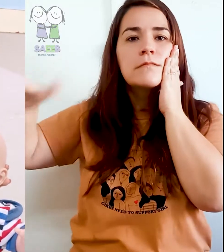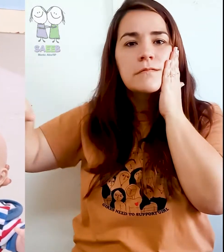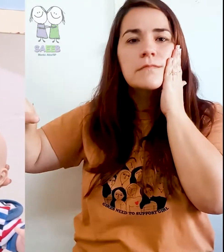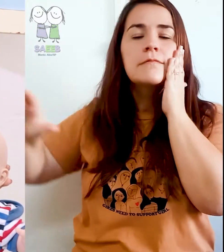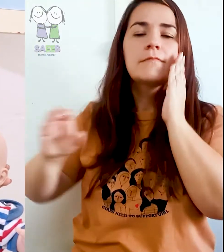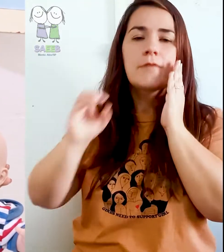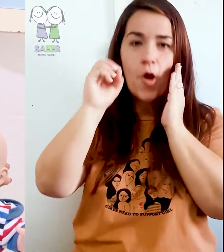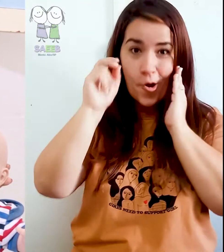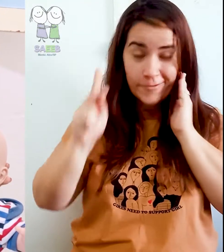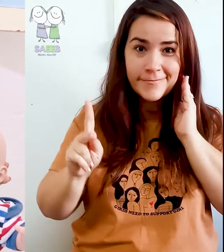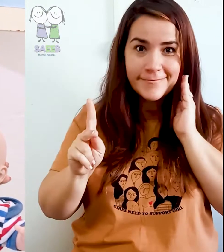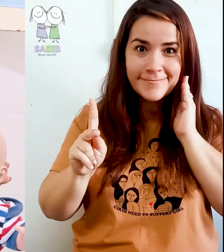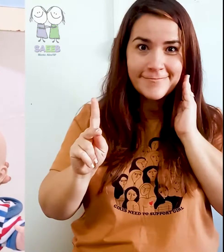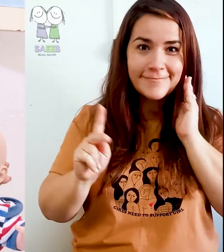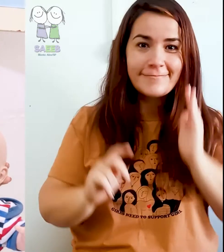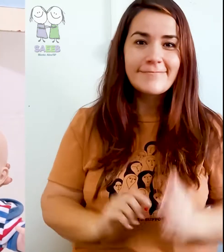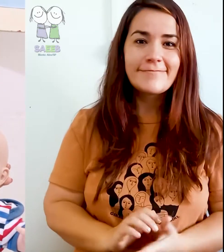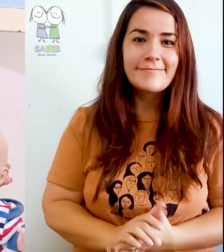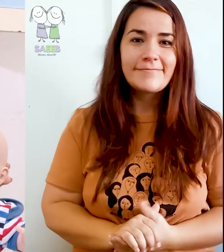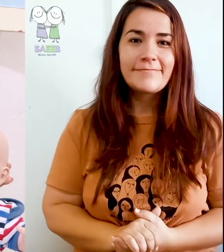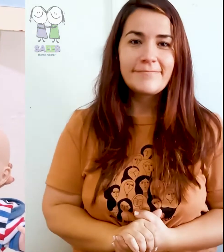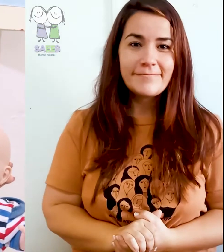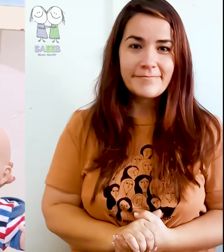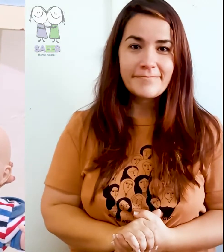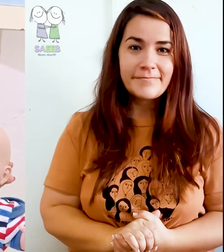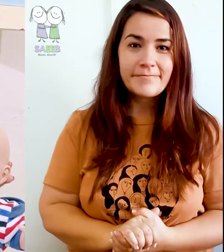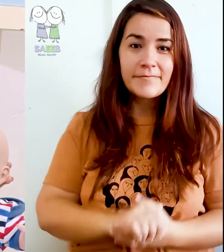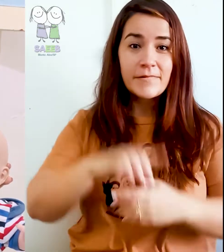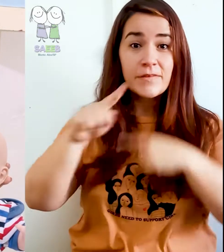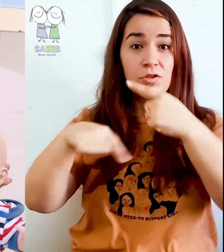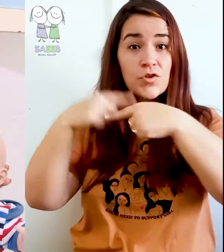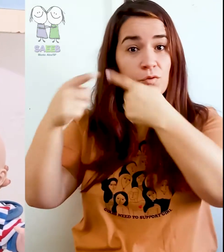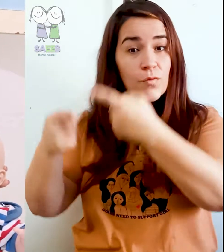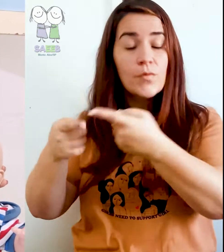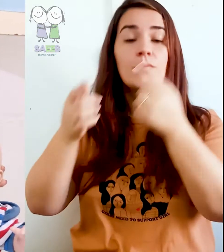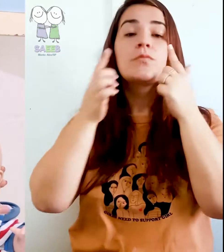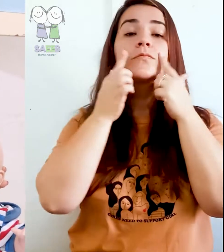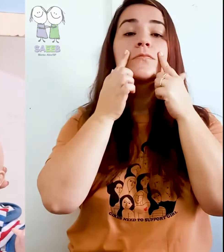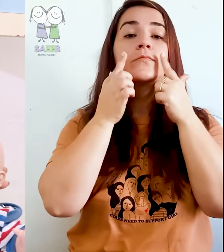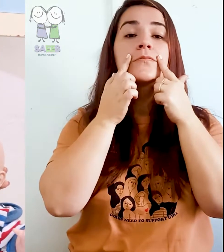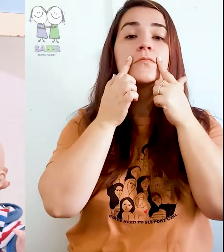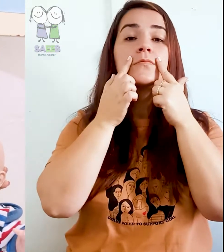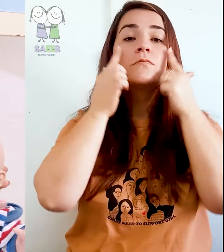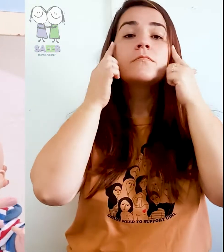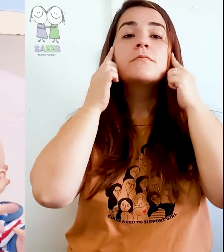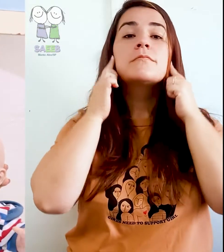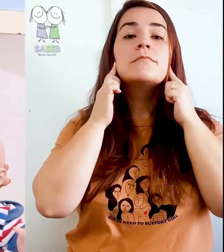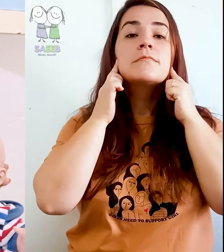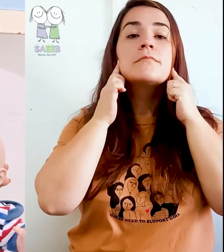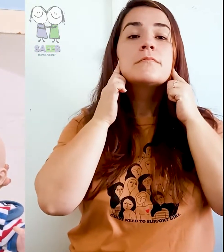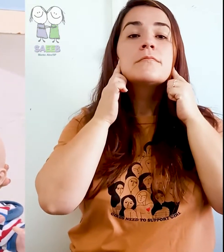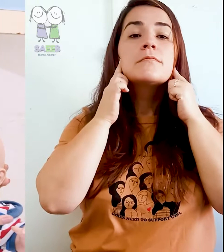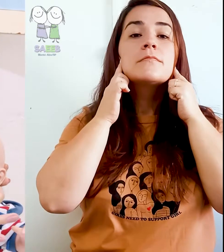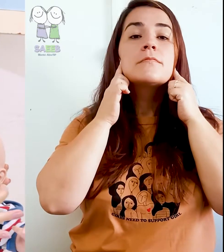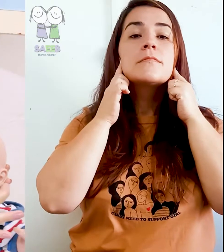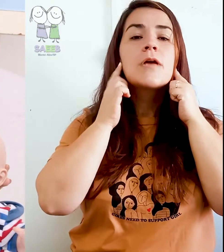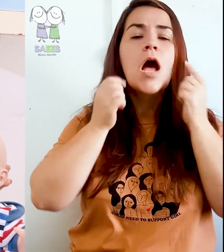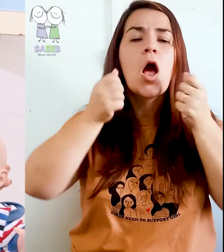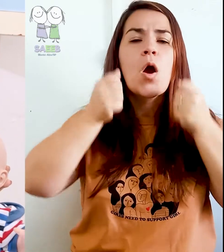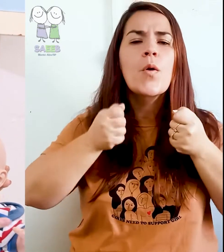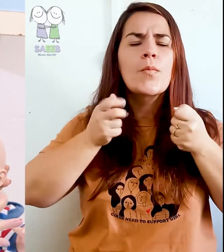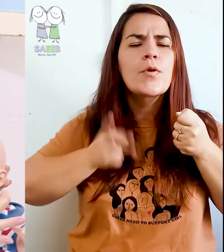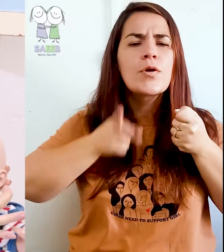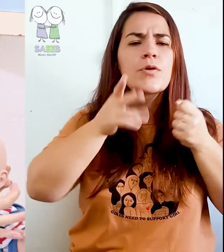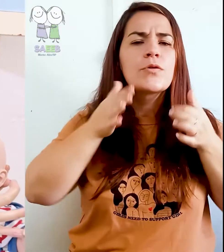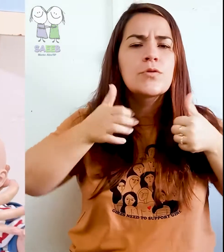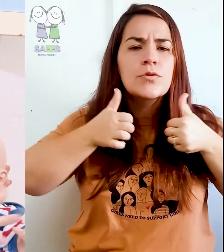Também 10 vezes de cada movimento. E depois, de dentro pra fora. Pode até dar